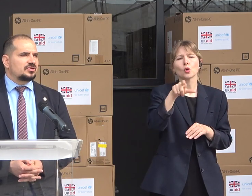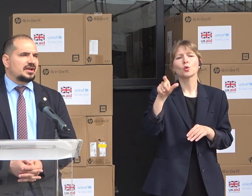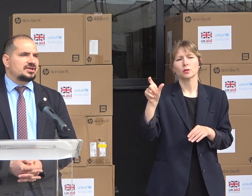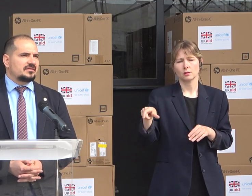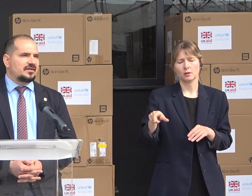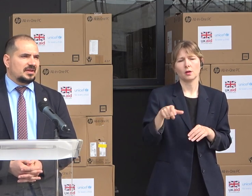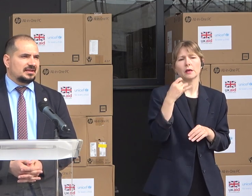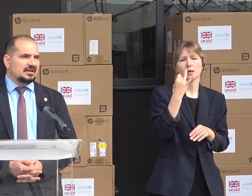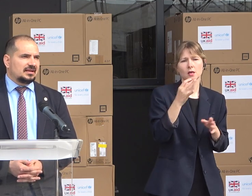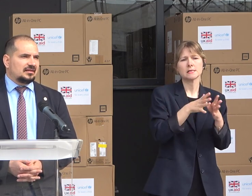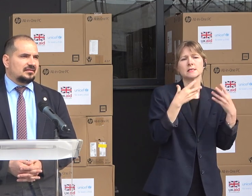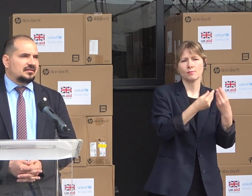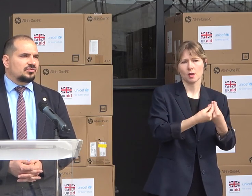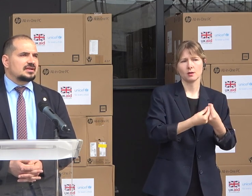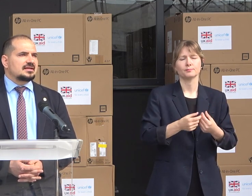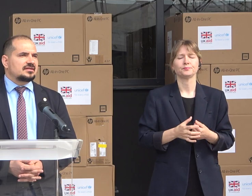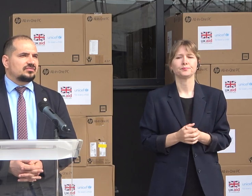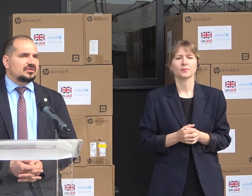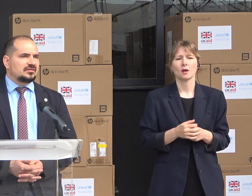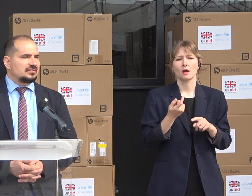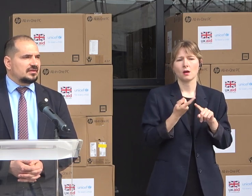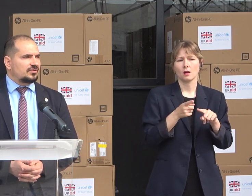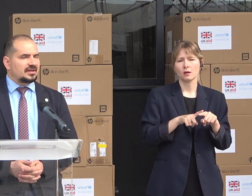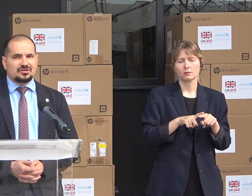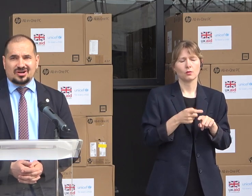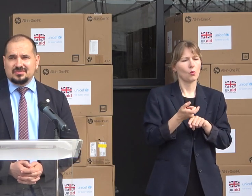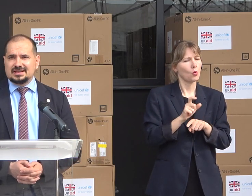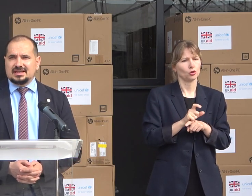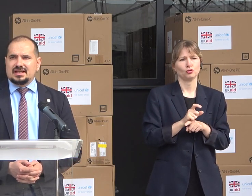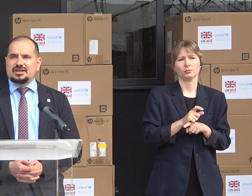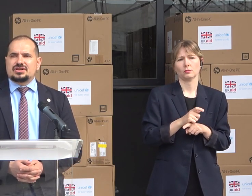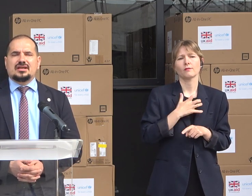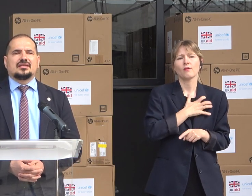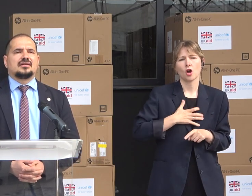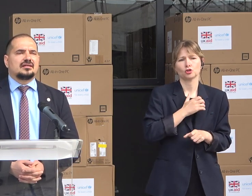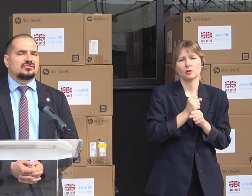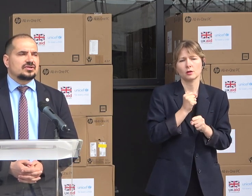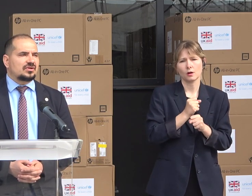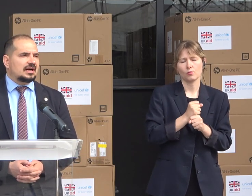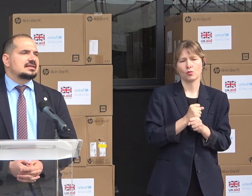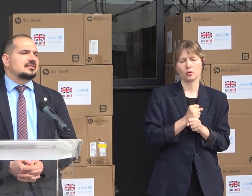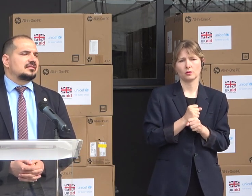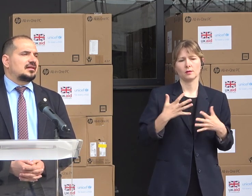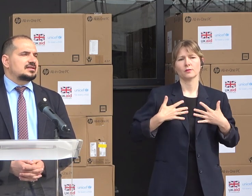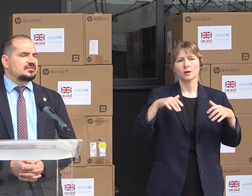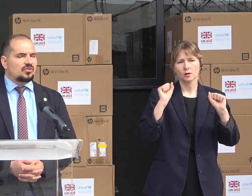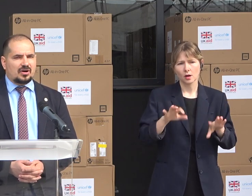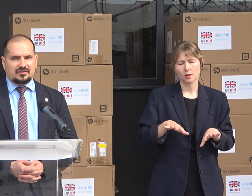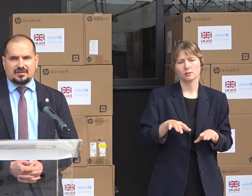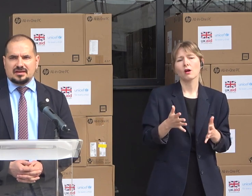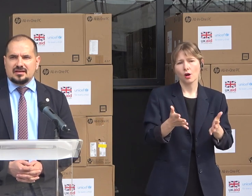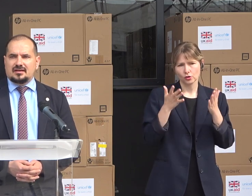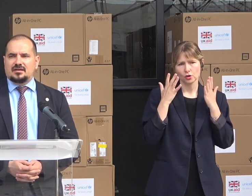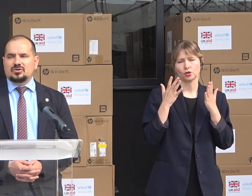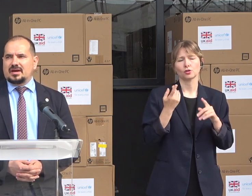gospodării și familii. Lucrul ăsta este un efort enorm și, cu siguranță, acest lucru